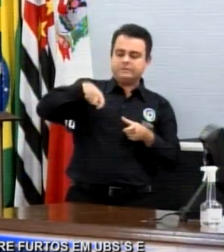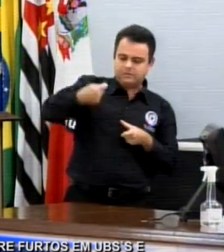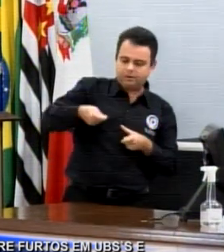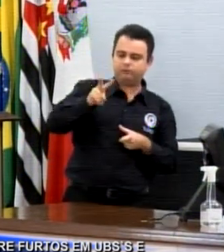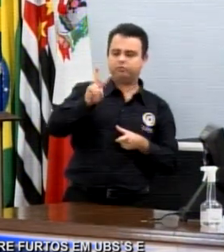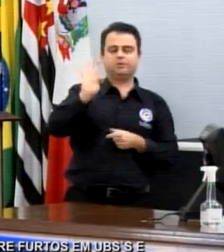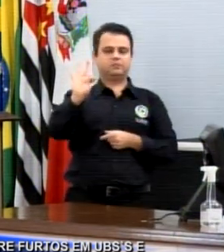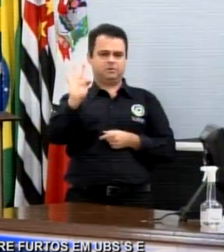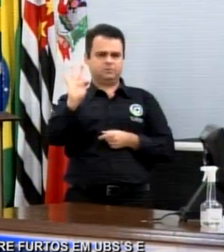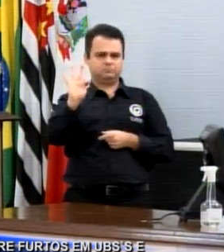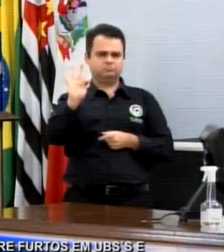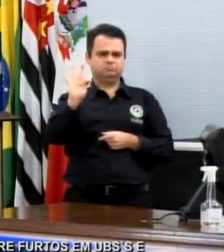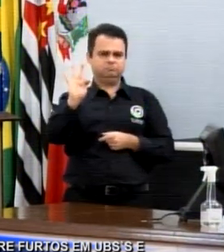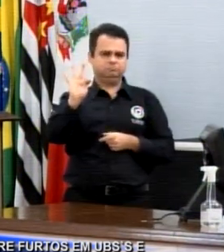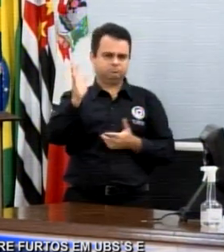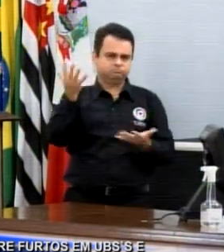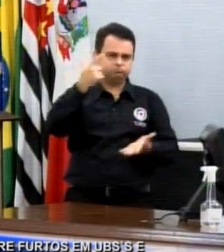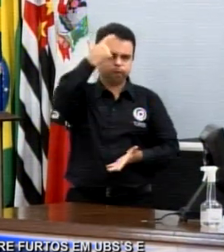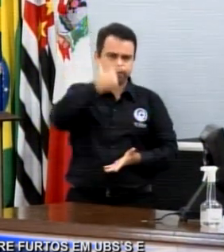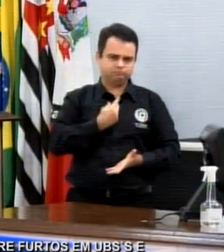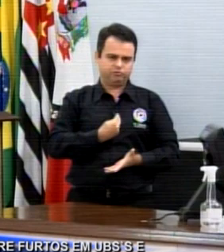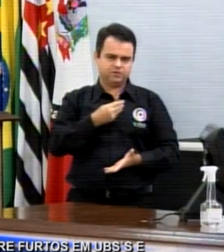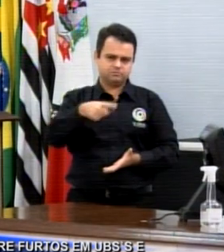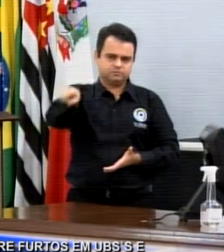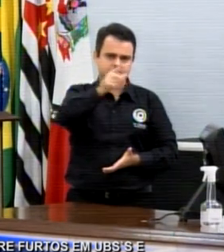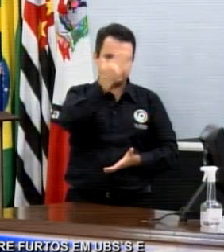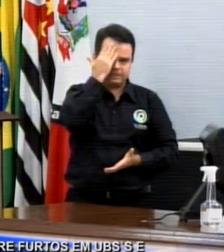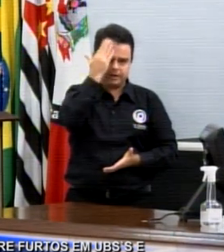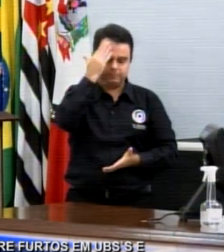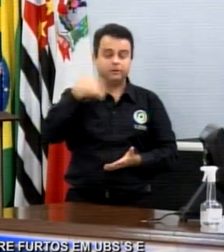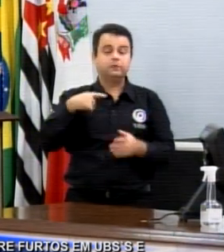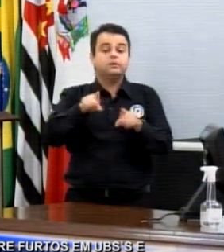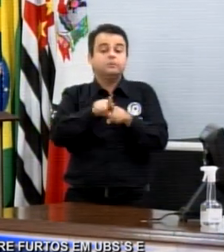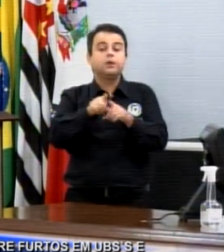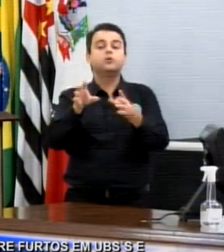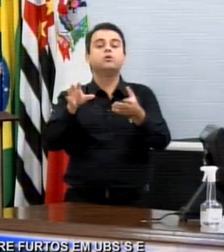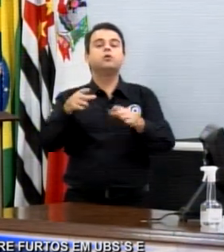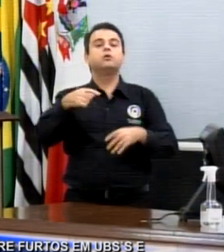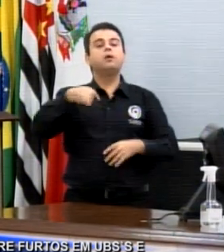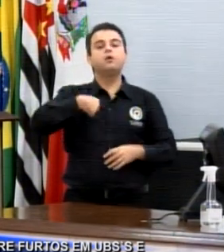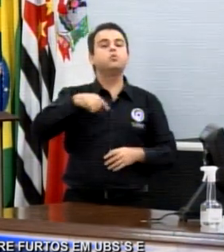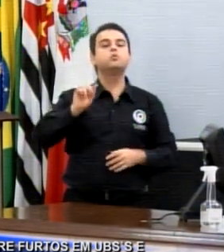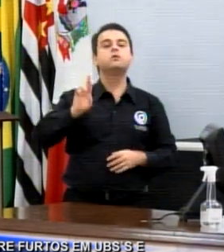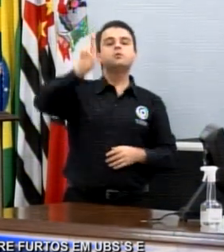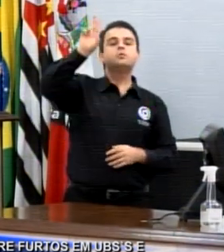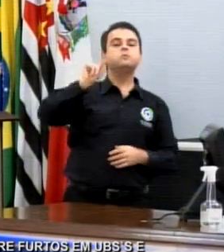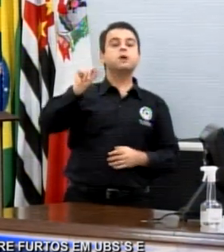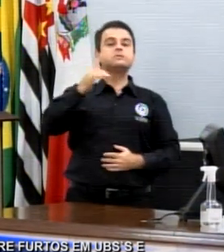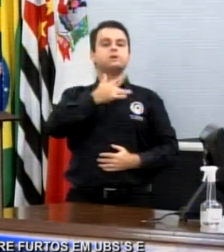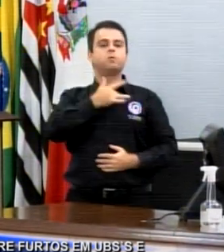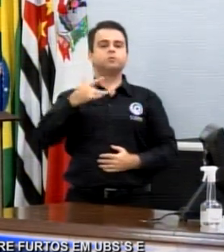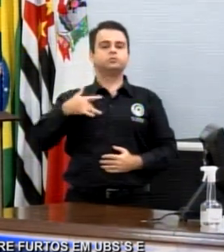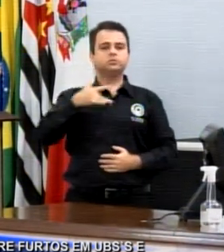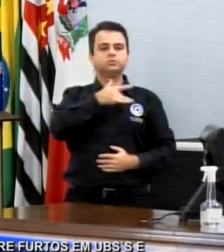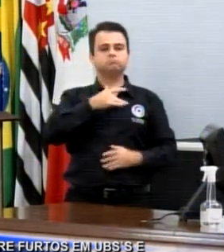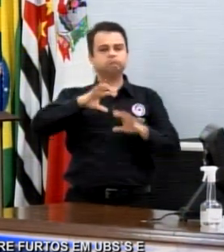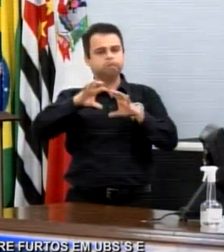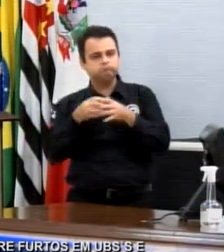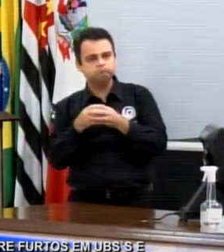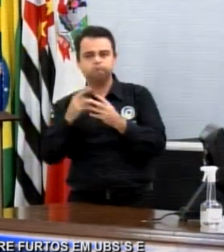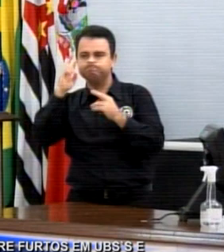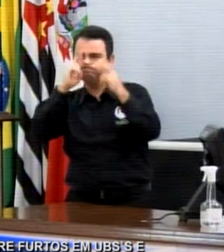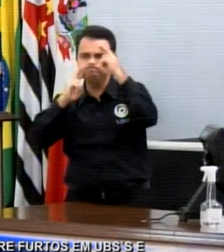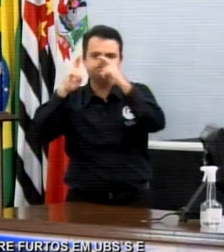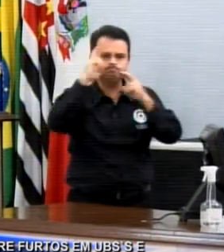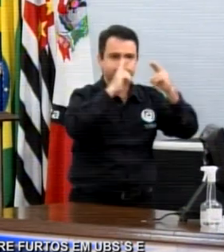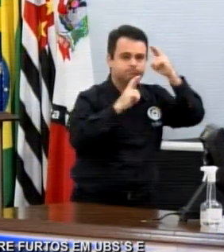como presidente da Comissão de Saúde. O Risse falou que tem os lugares que não tem ar-condicionado, Renato. Não como delegado,